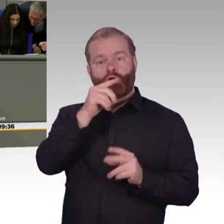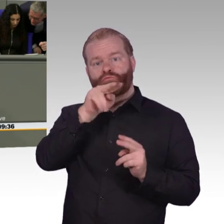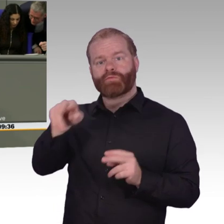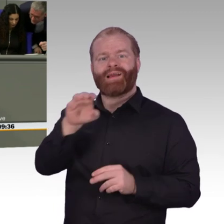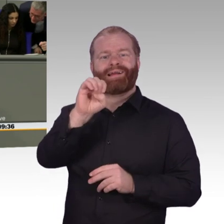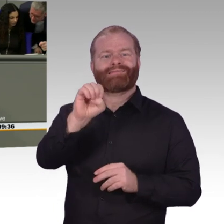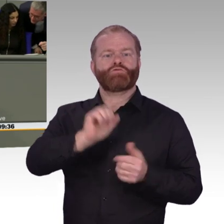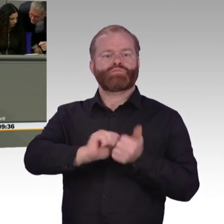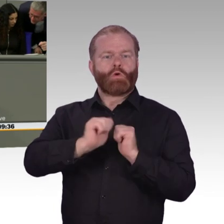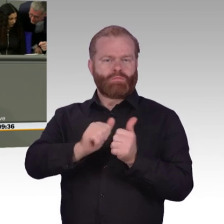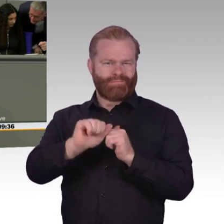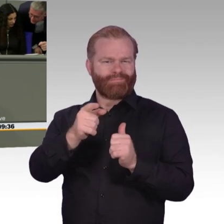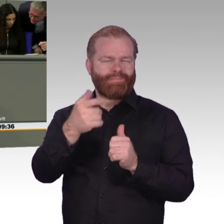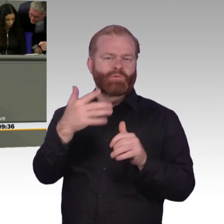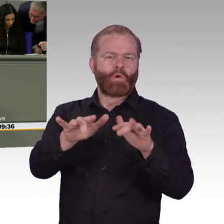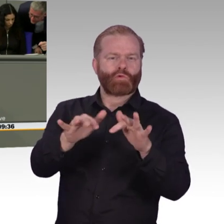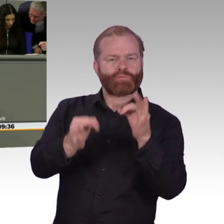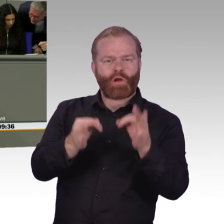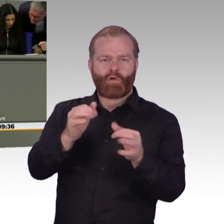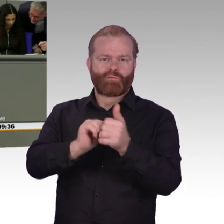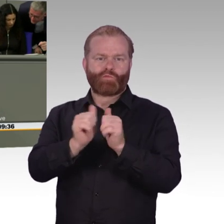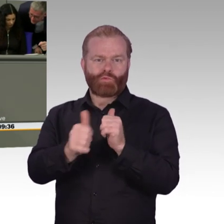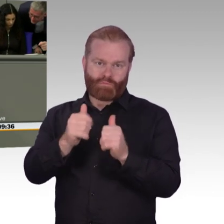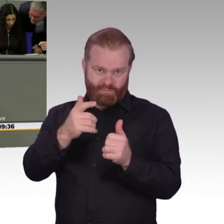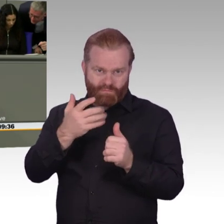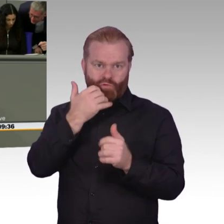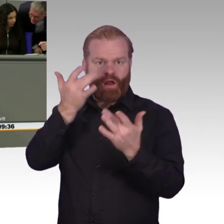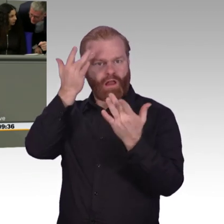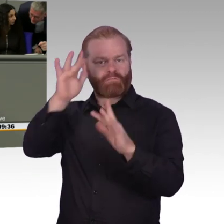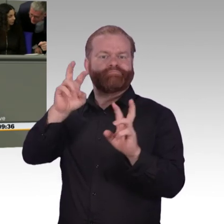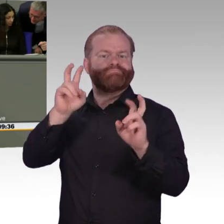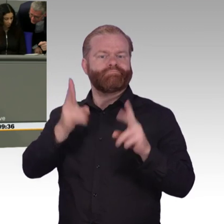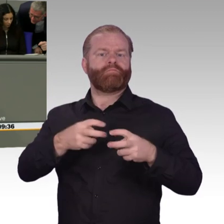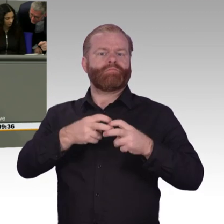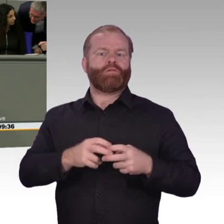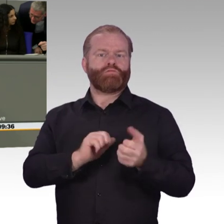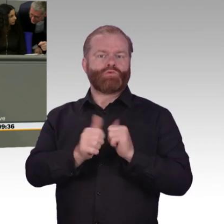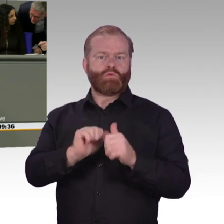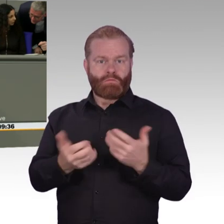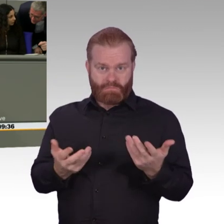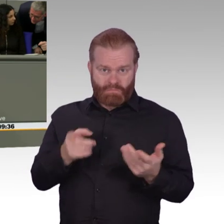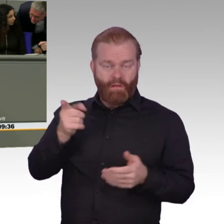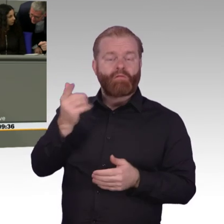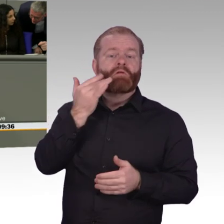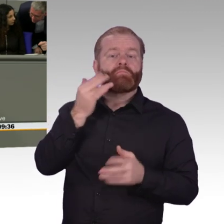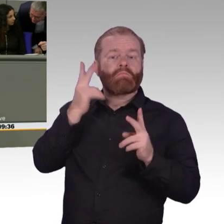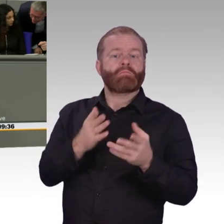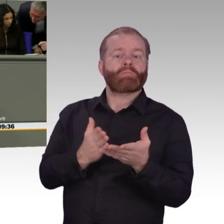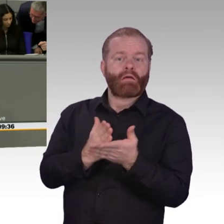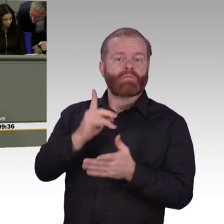2019, wo Sie 2020 oder 2021 stehen. Und Beispiel Datenökonomie, da haben Sie 56 Wörter in